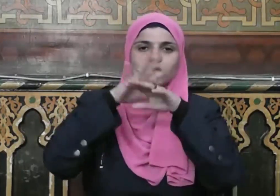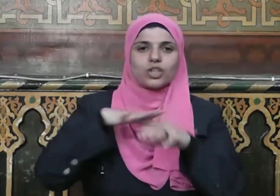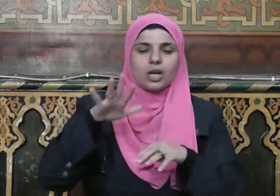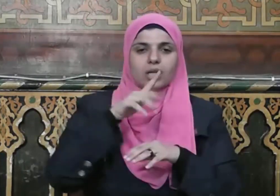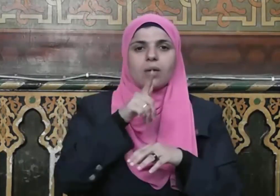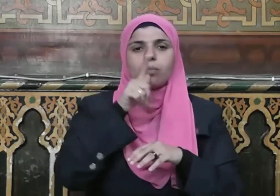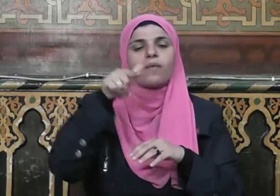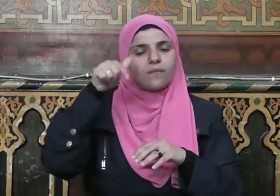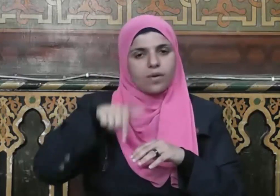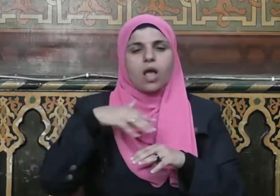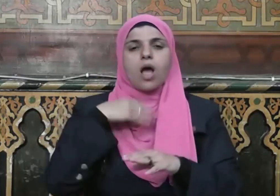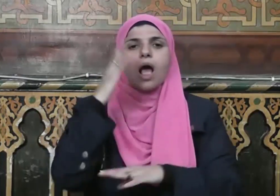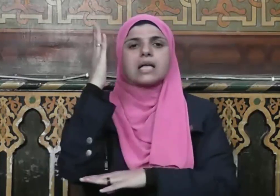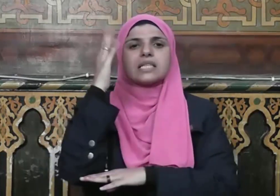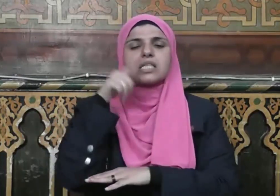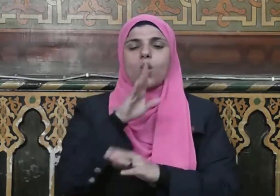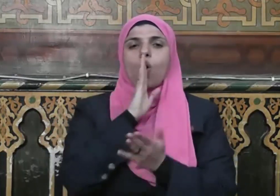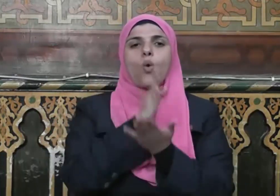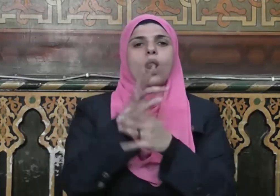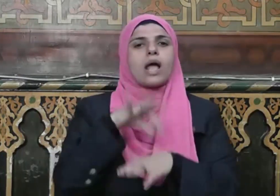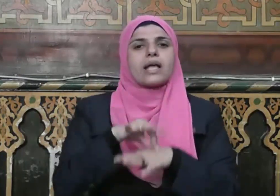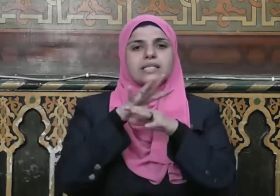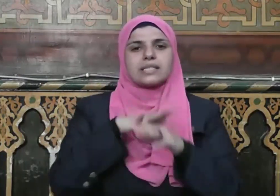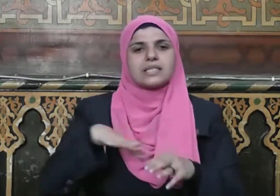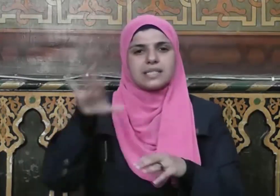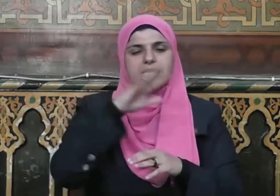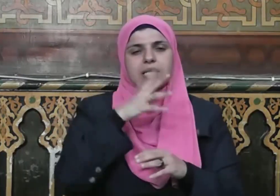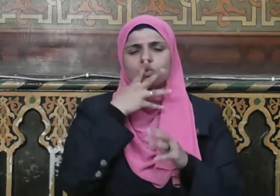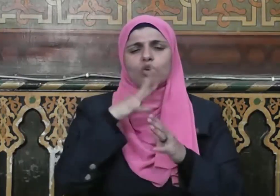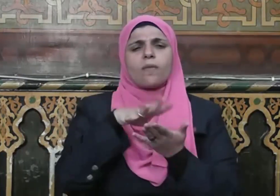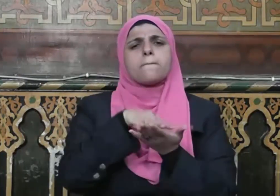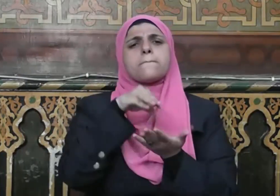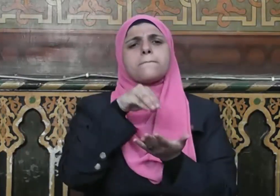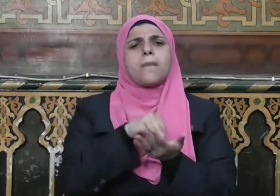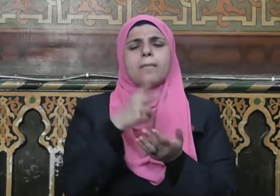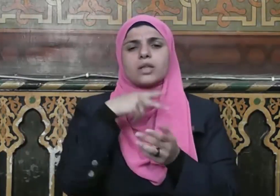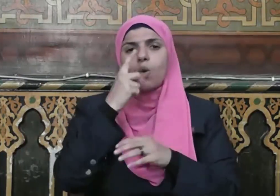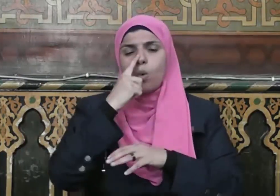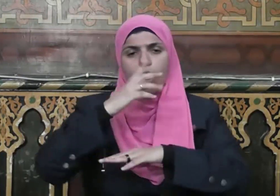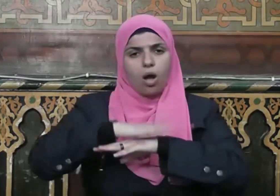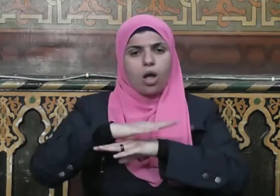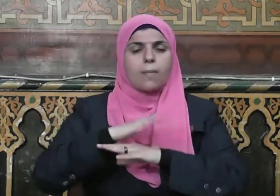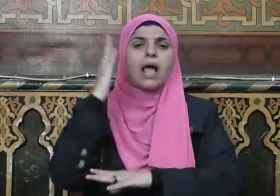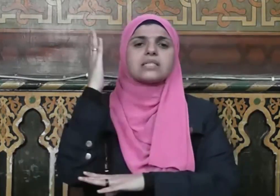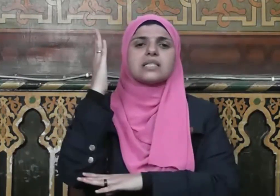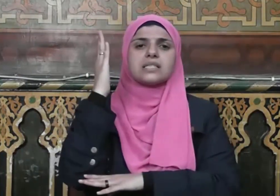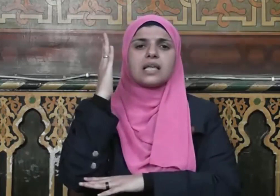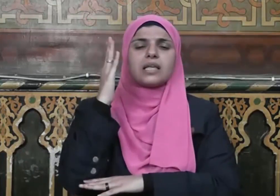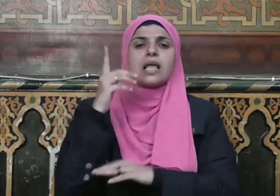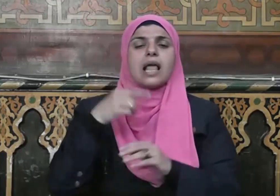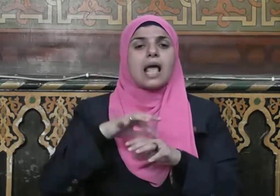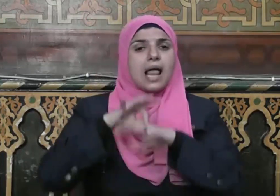حيث أرست قواعد حقوق الإنسان ورسمت المبادئ والقيم الأساسية